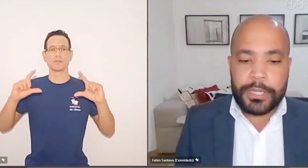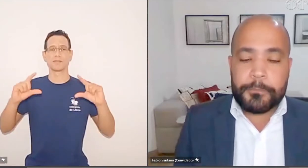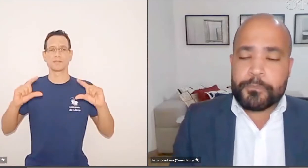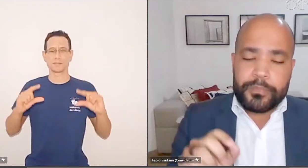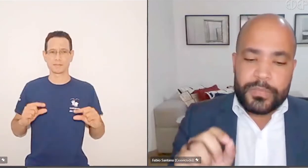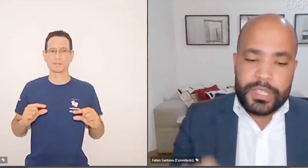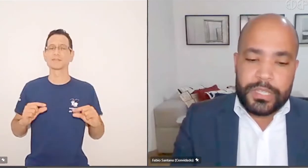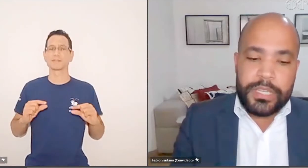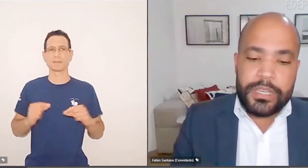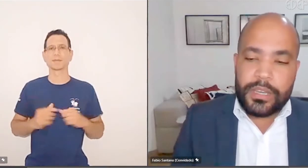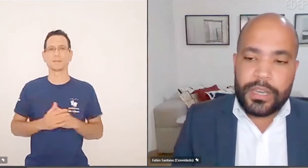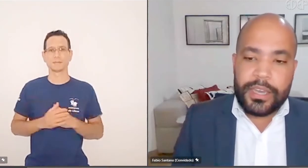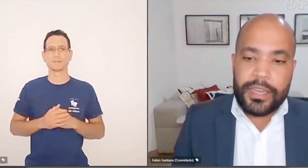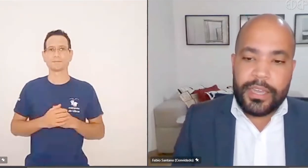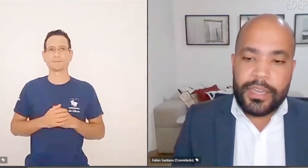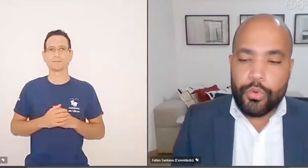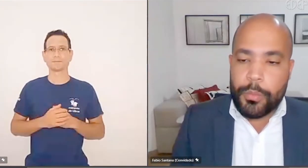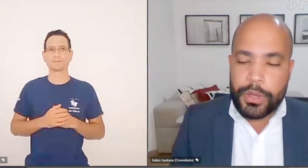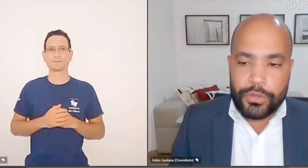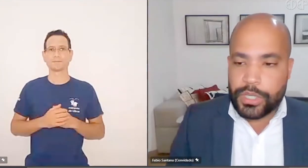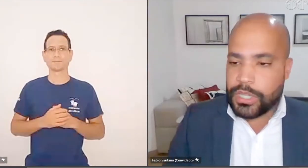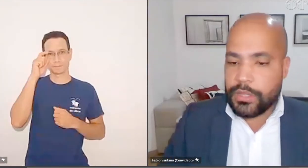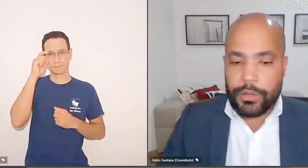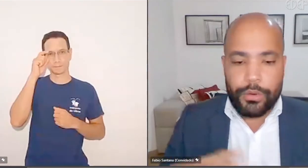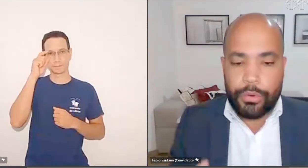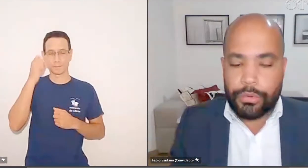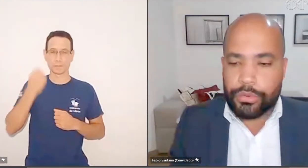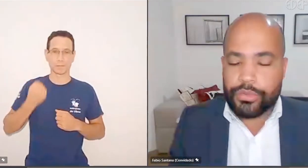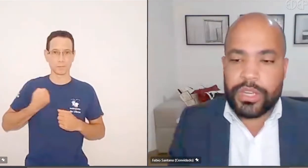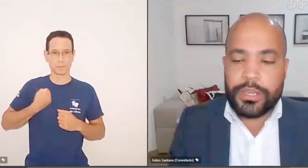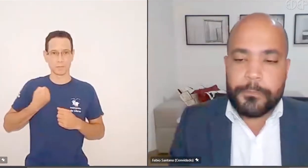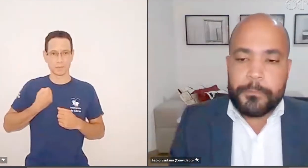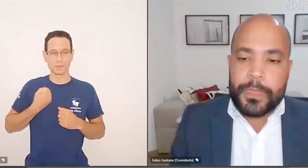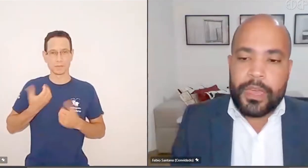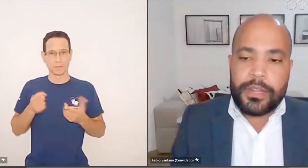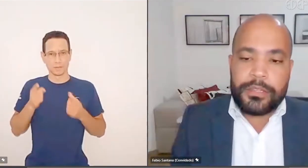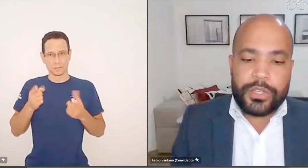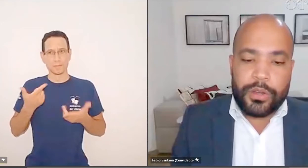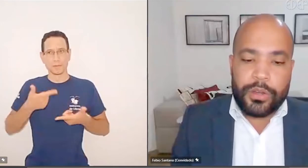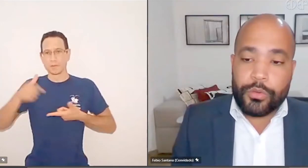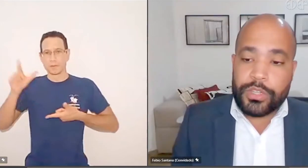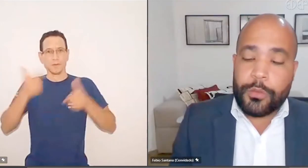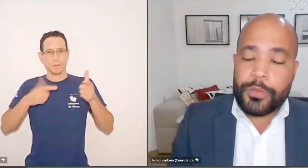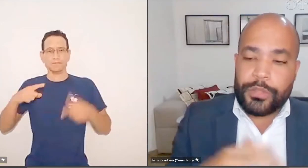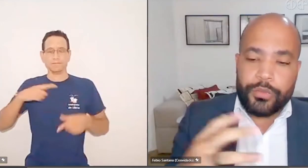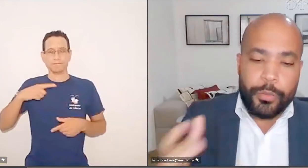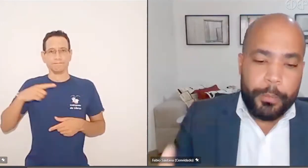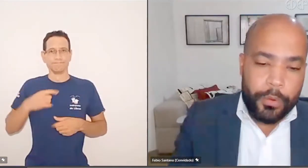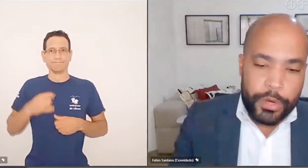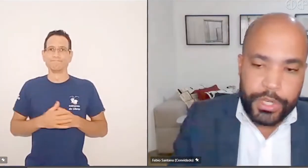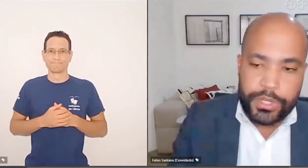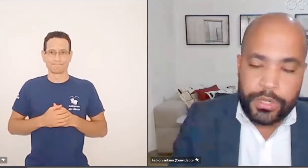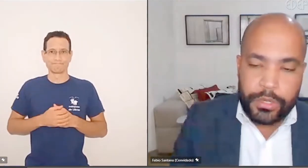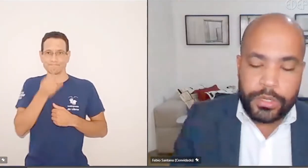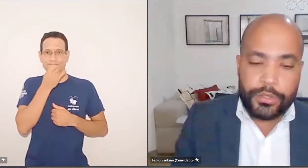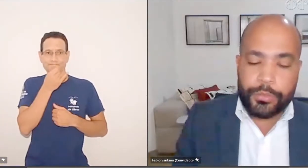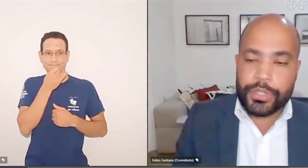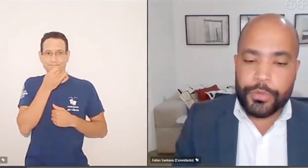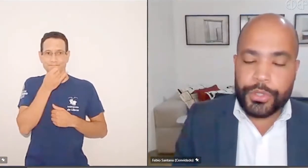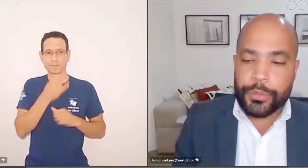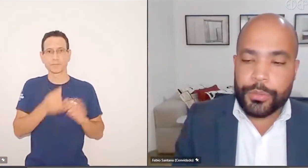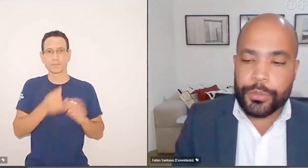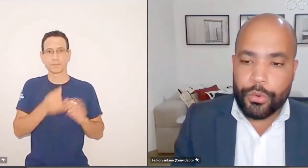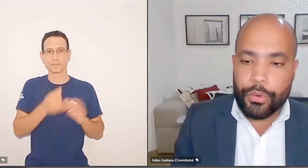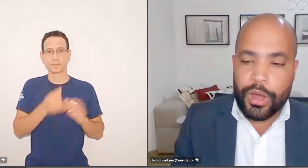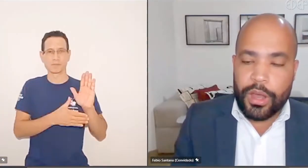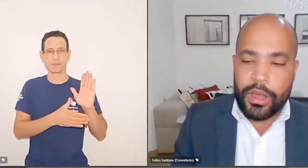monta, né. E esses números, dentre outros, né, eles foram, inclusive, objeto de um pôster, de um